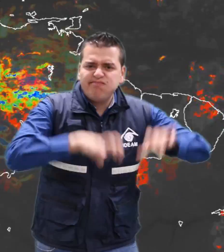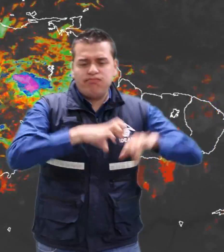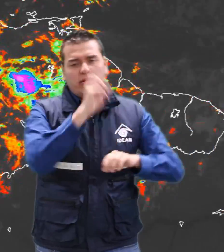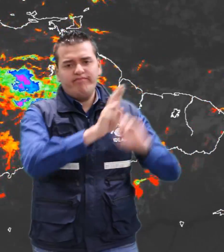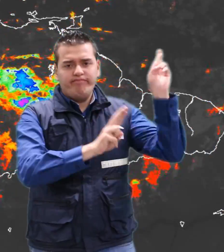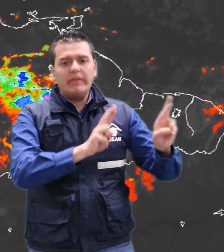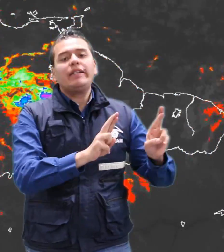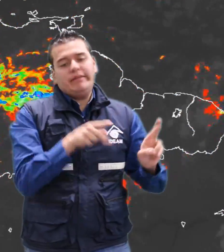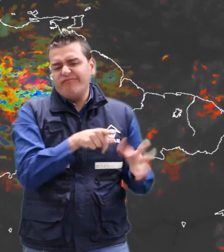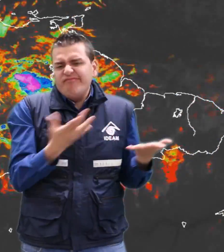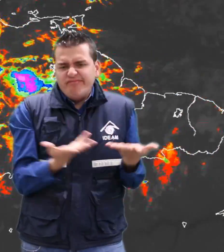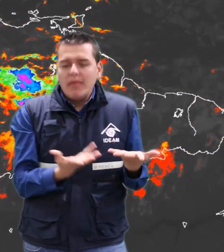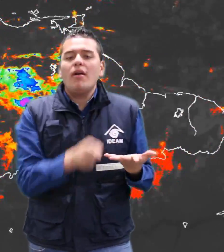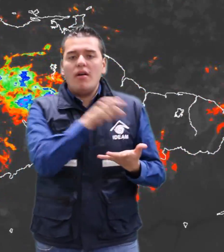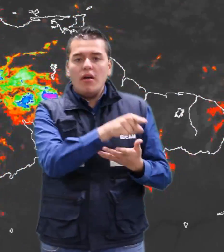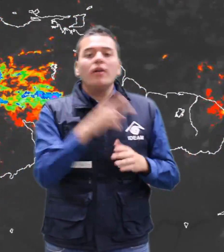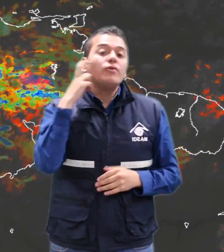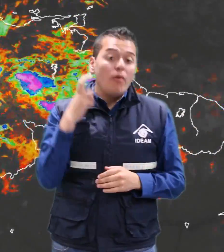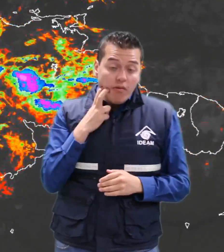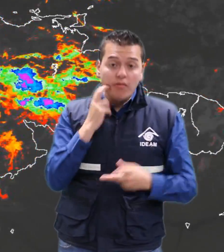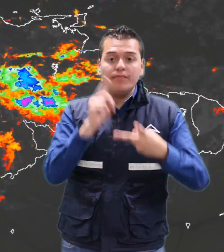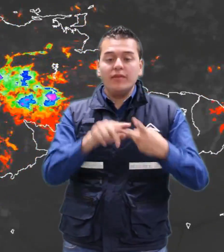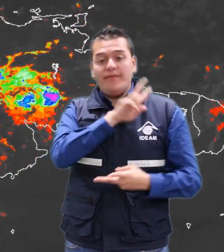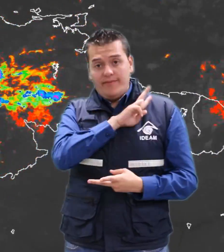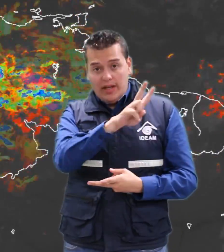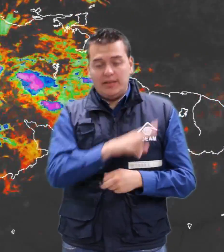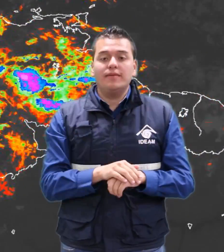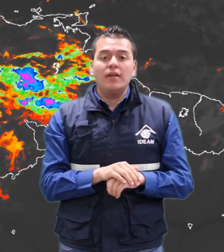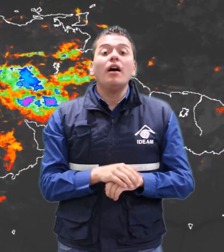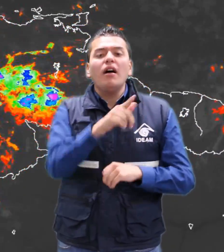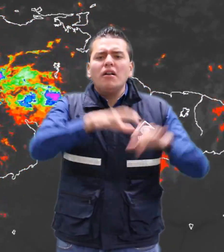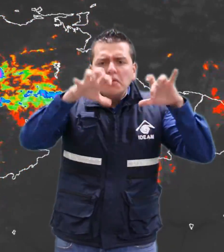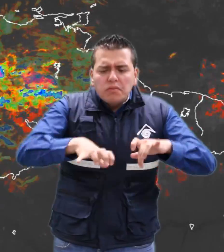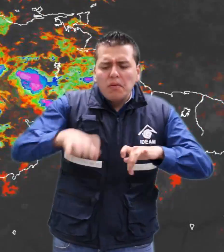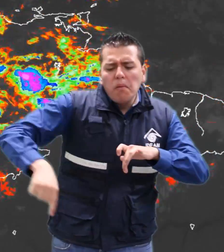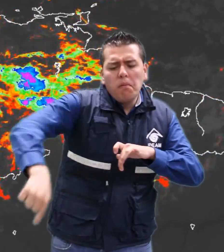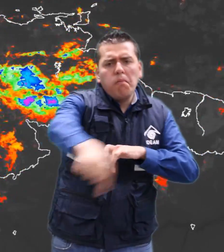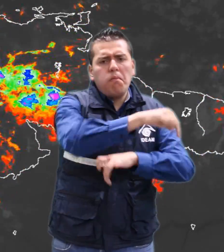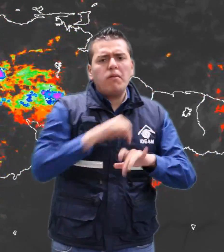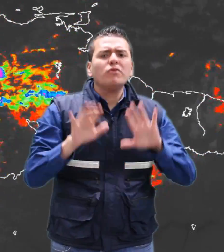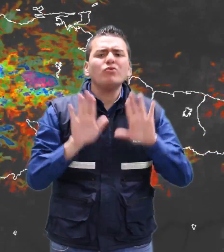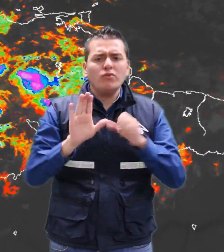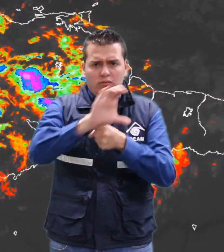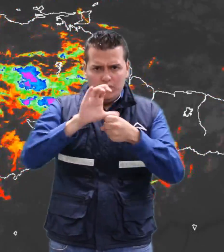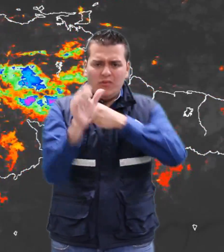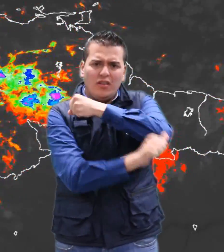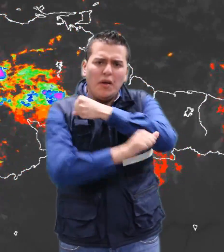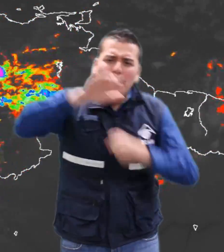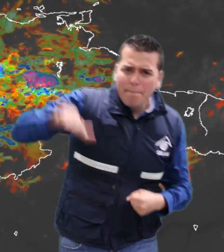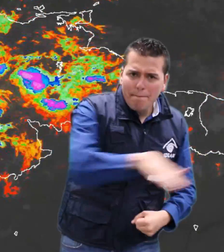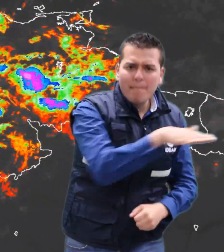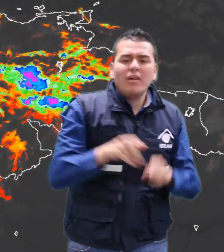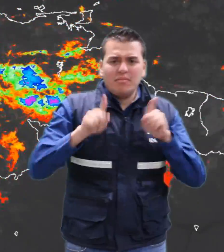eléctrica que se han presentado hacia sectores de Chocó y Valle del Cauca, lluvias dispersas sobre el altiplano cundio-viasense y